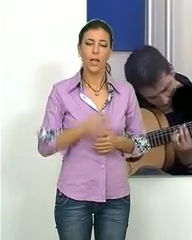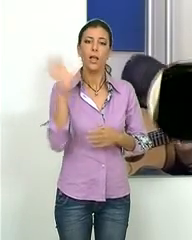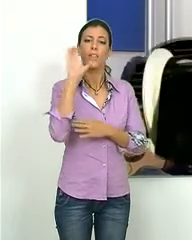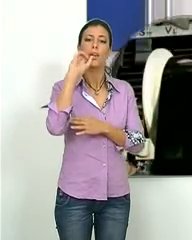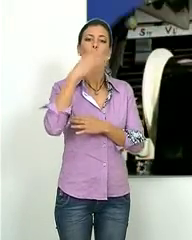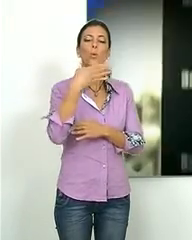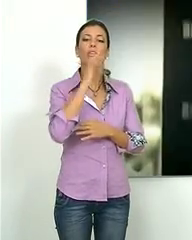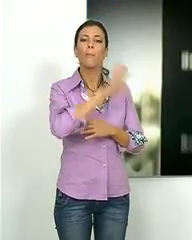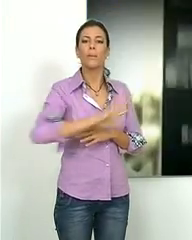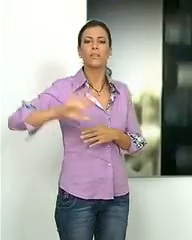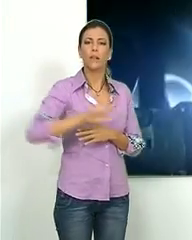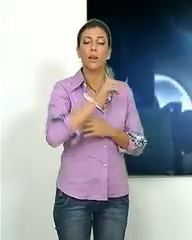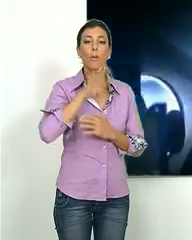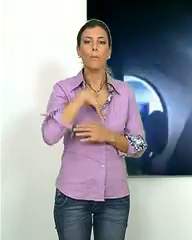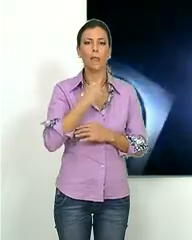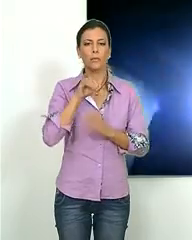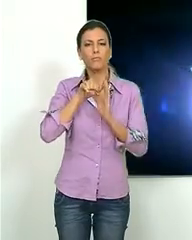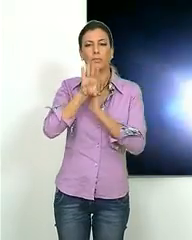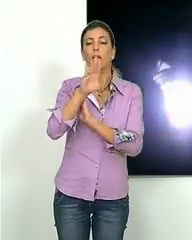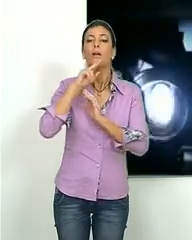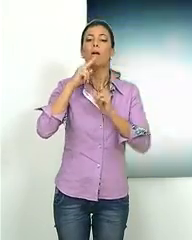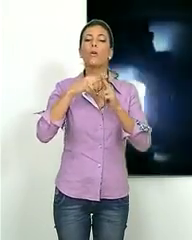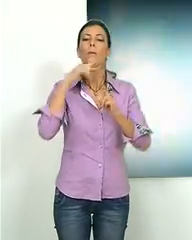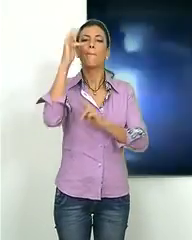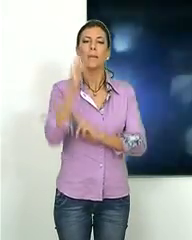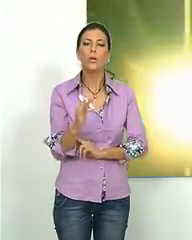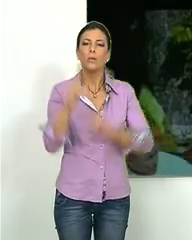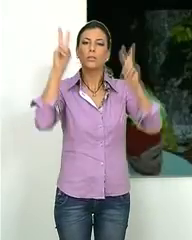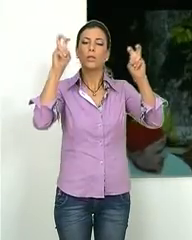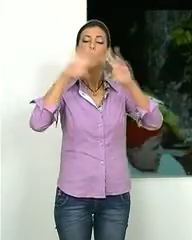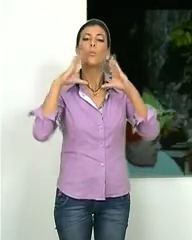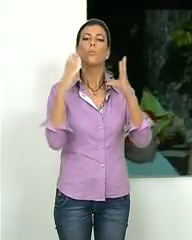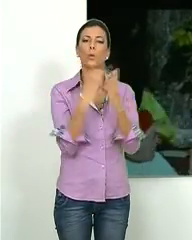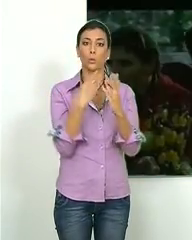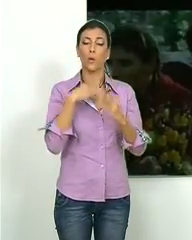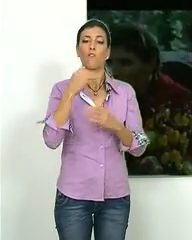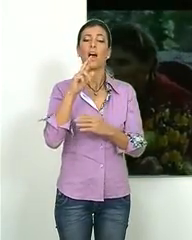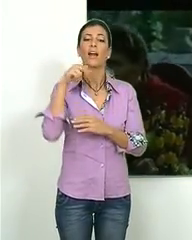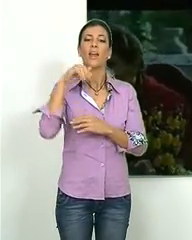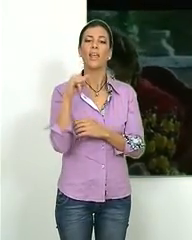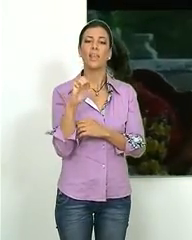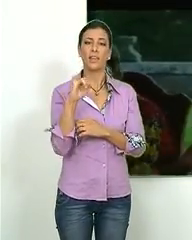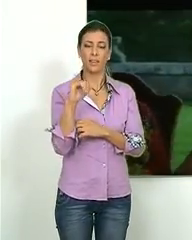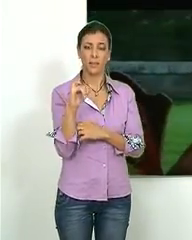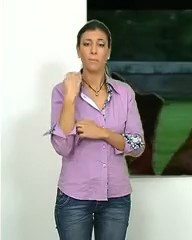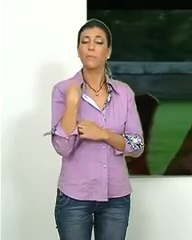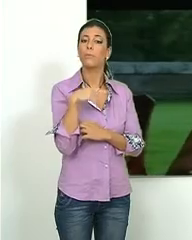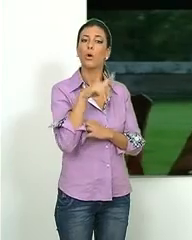El Cine Club Mediterráneo exhibe mañana la película El Mundo según Barney, de dos horas y cuarto de